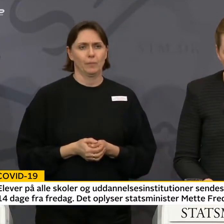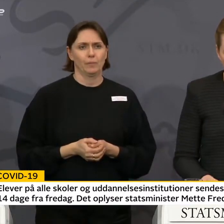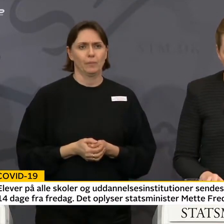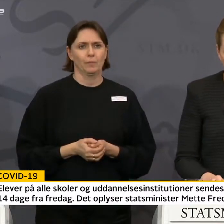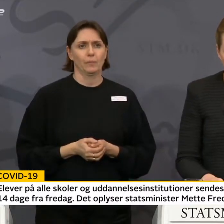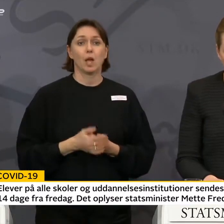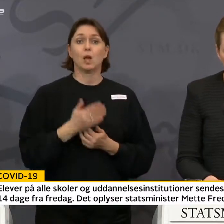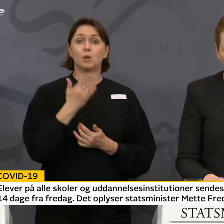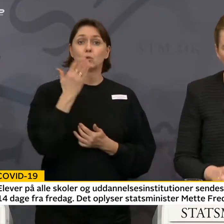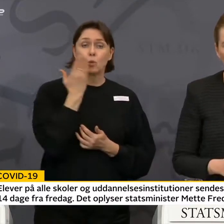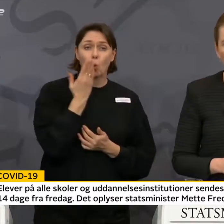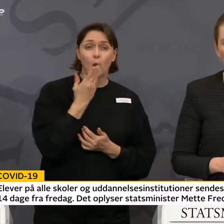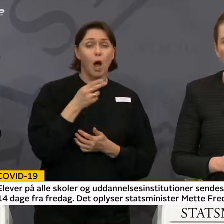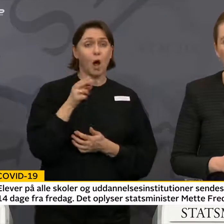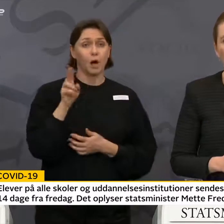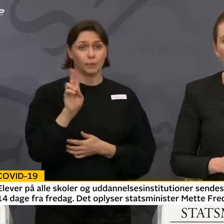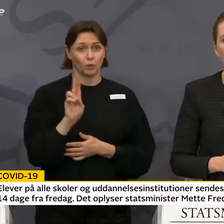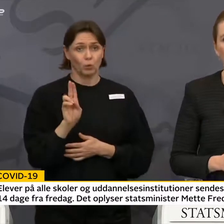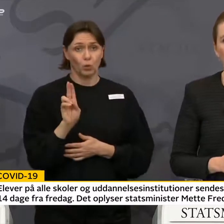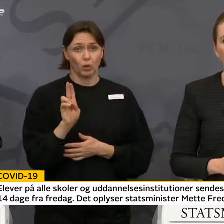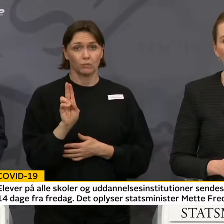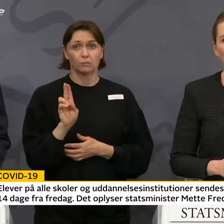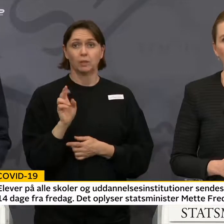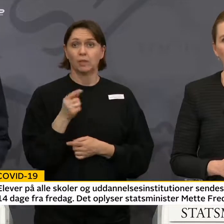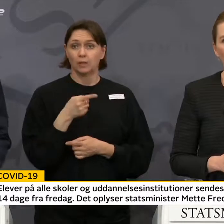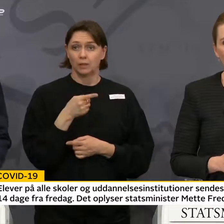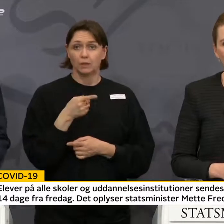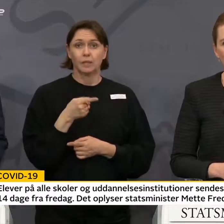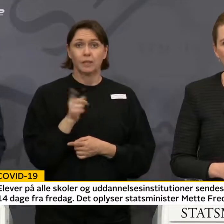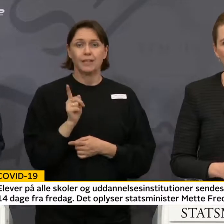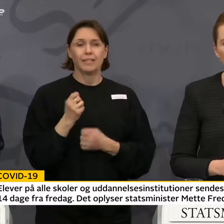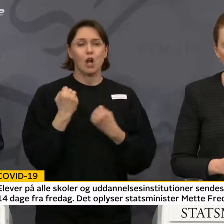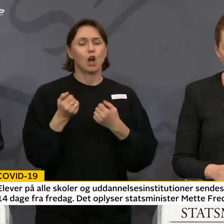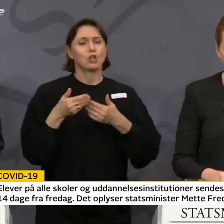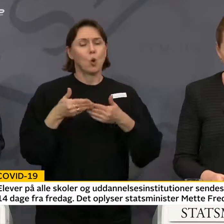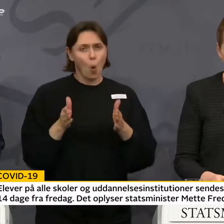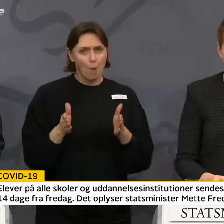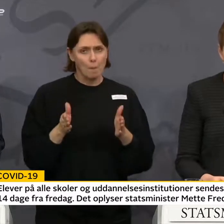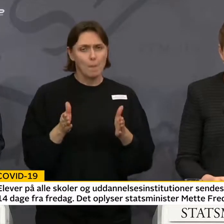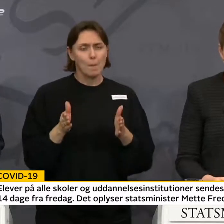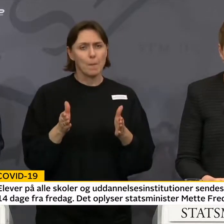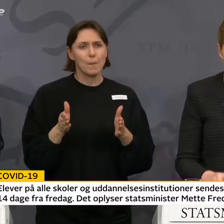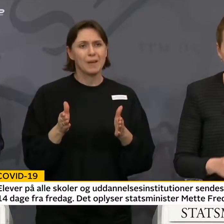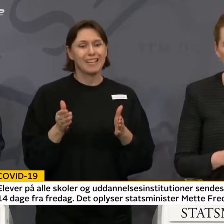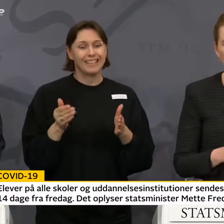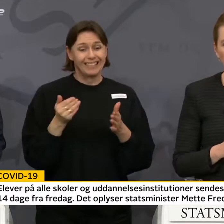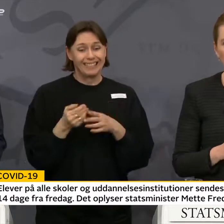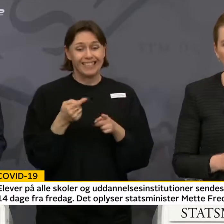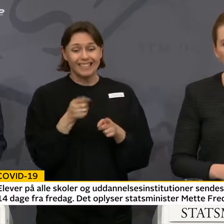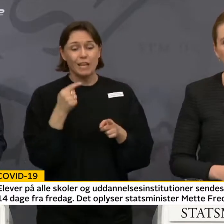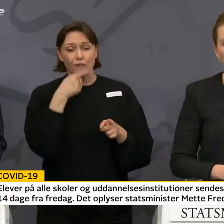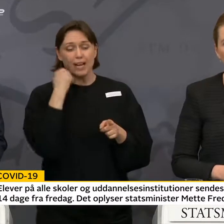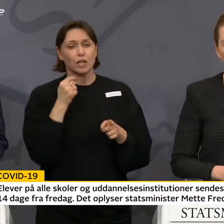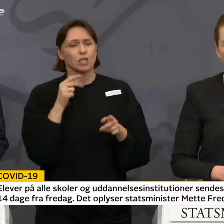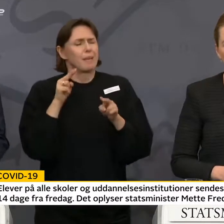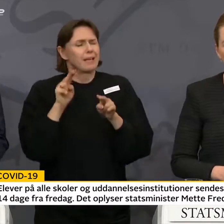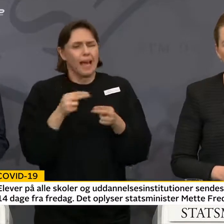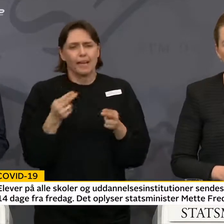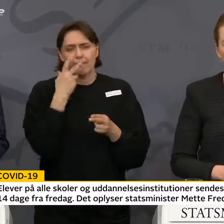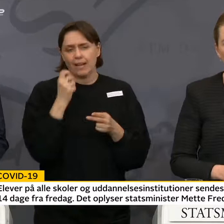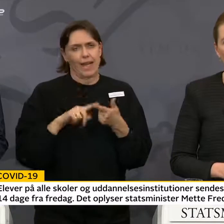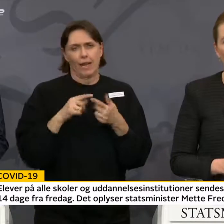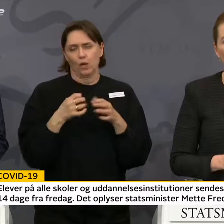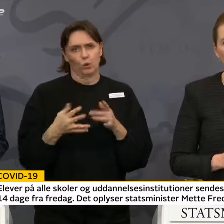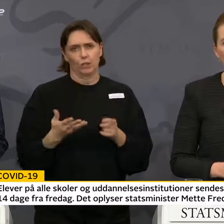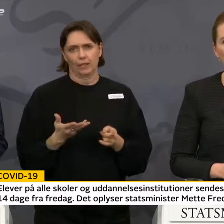Skoler og institutioner vil blive holdt åbent til de forældre, der ikke kan finde en anden løsning.